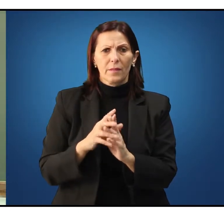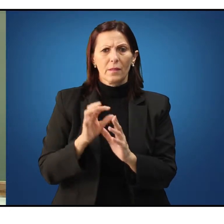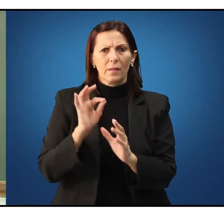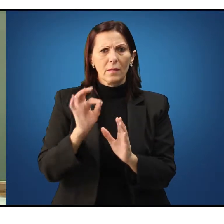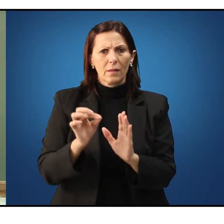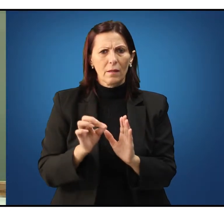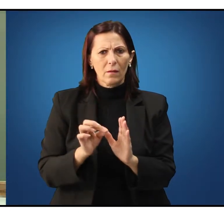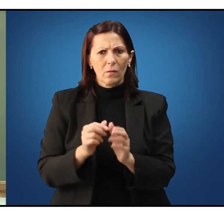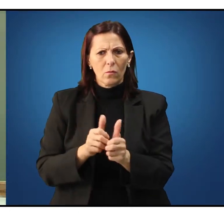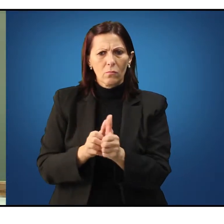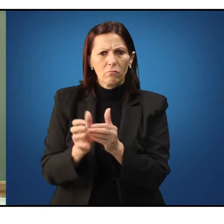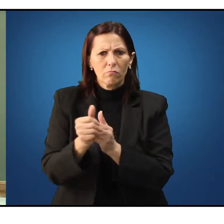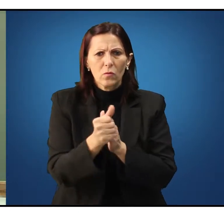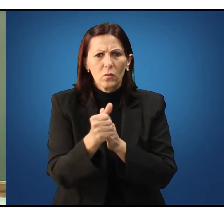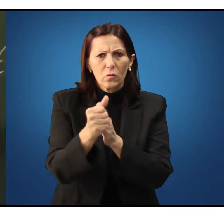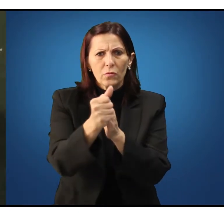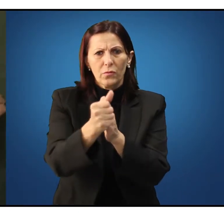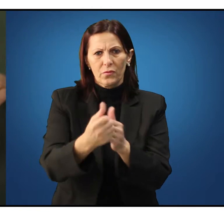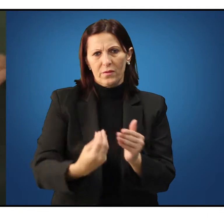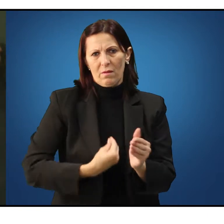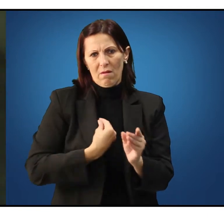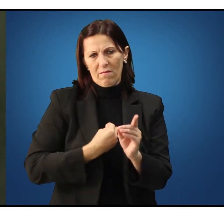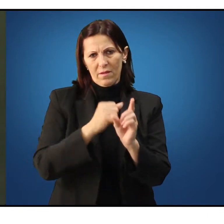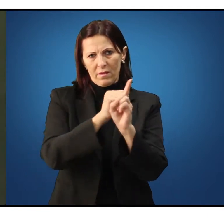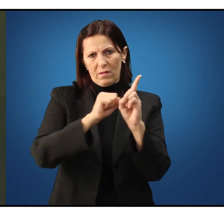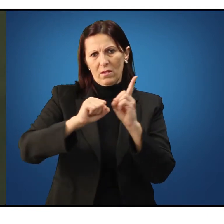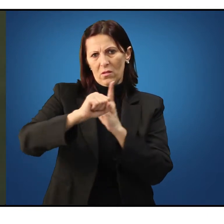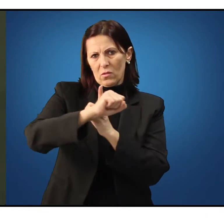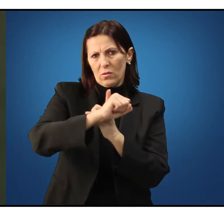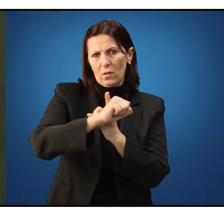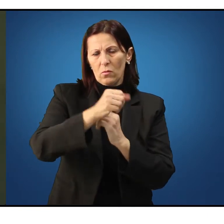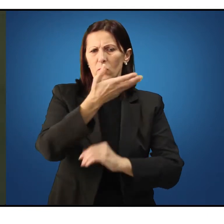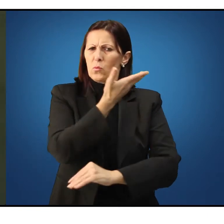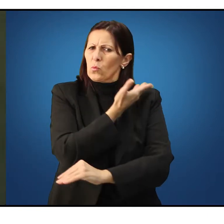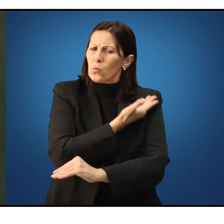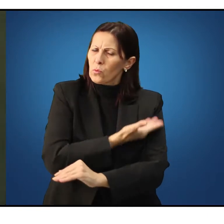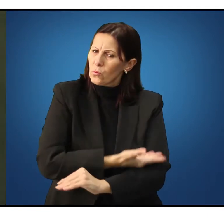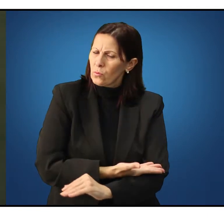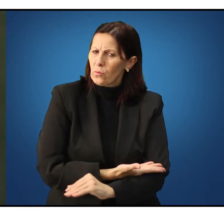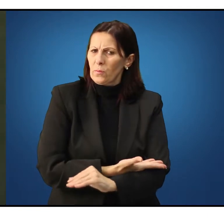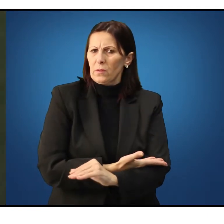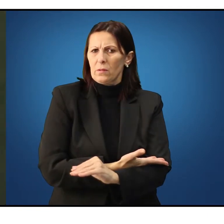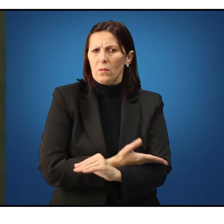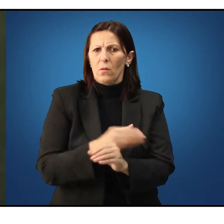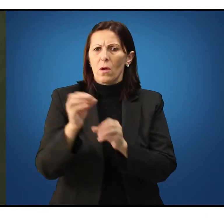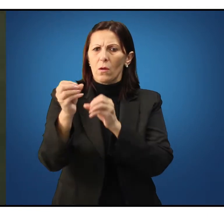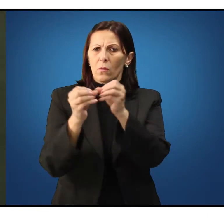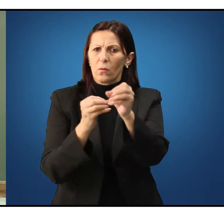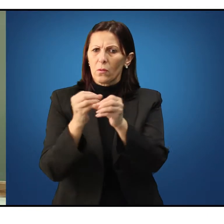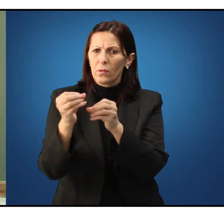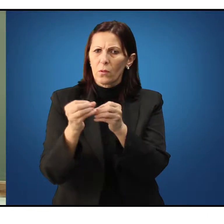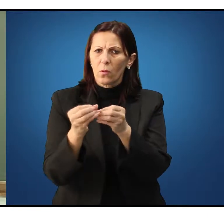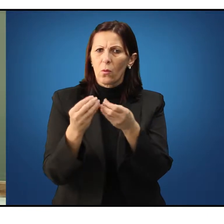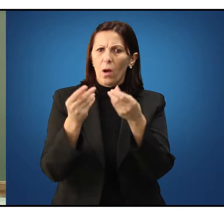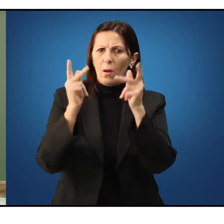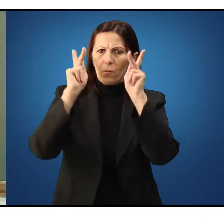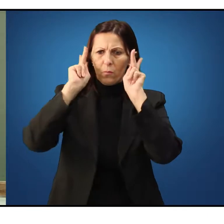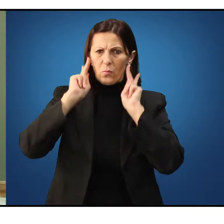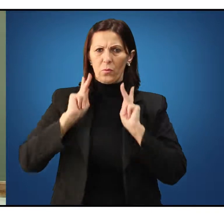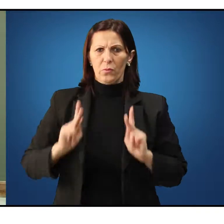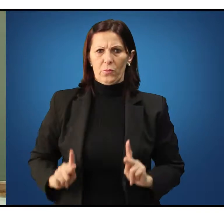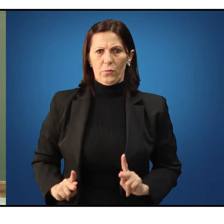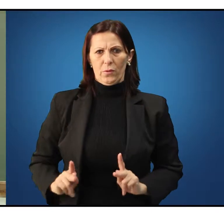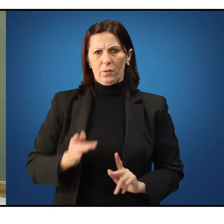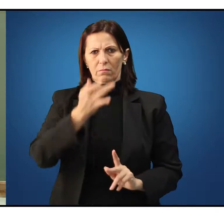regem a vida social, ou seja, aos costumes que orientam a forma do comportamento